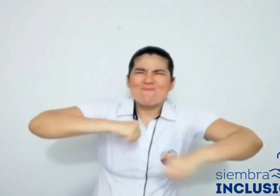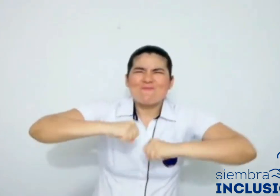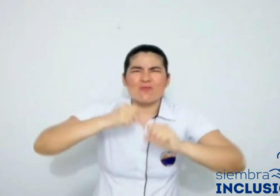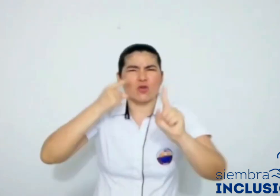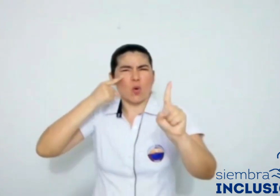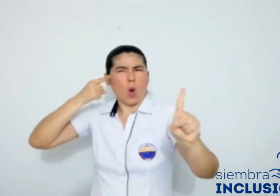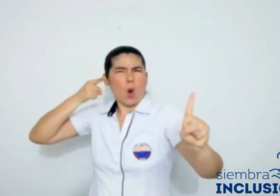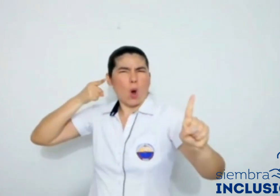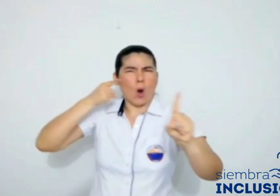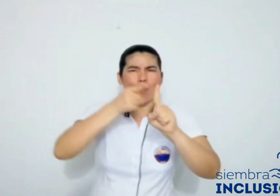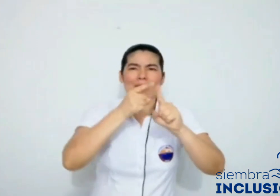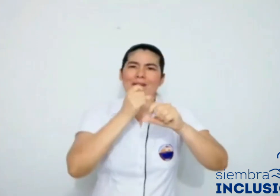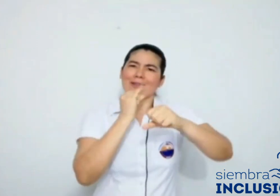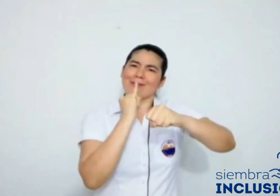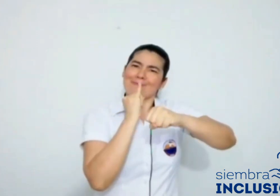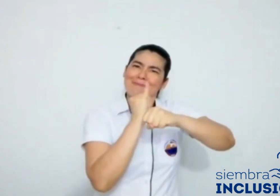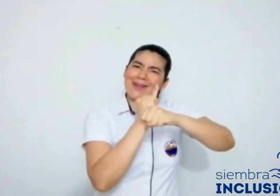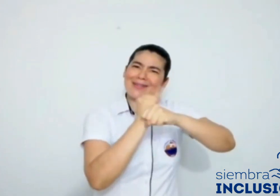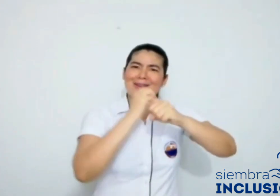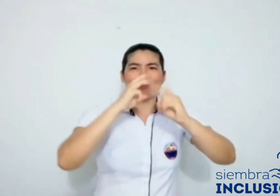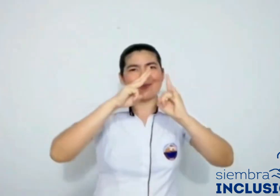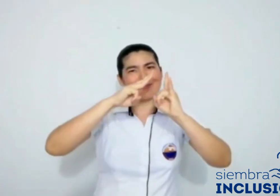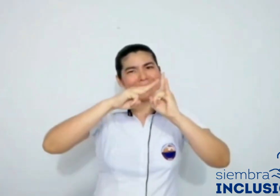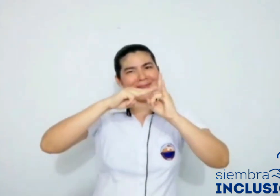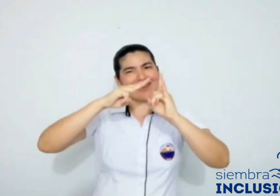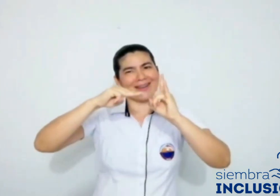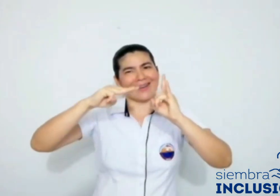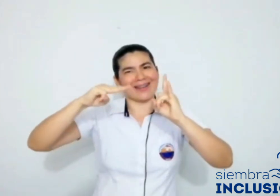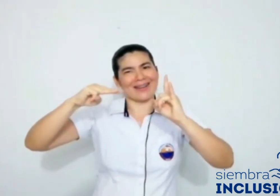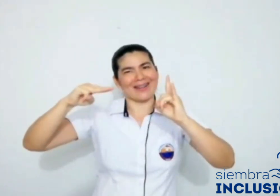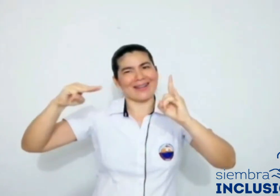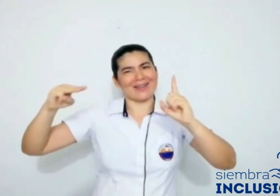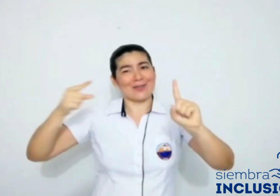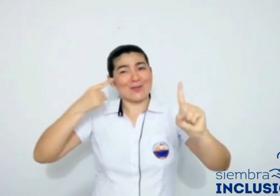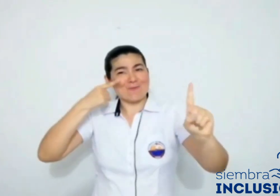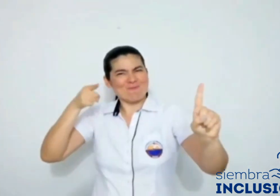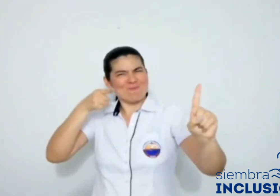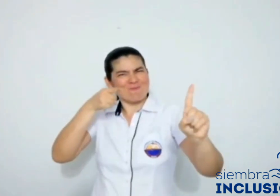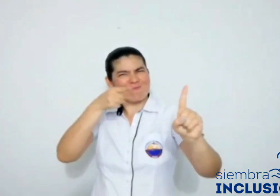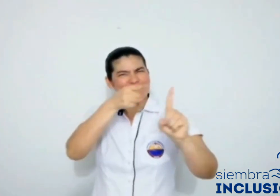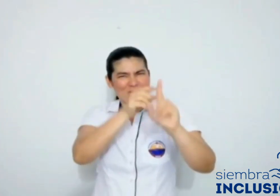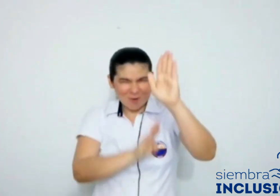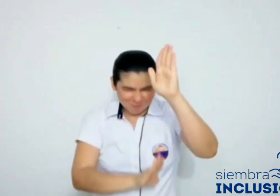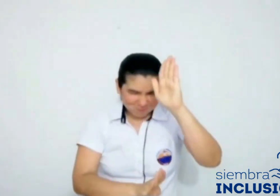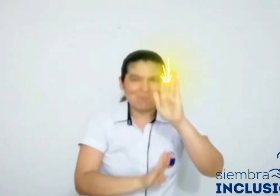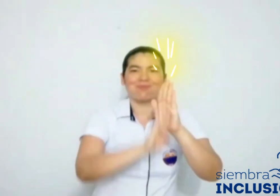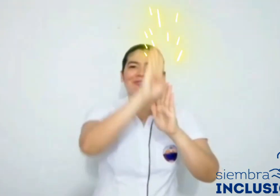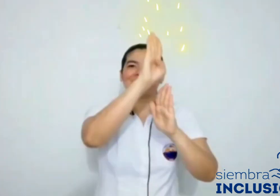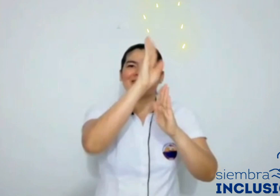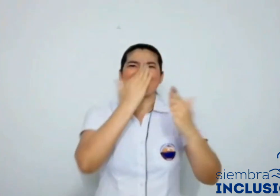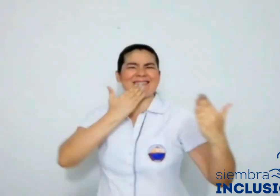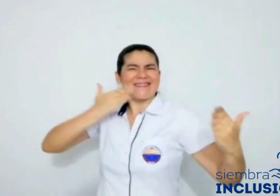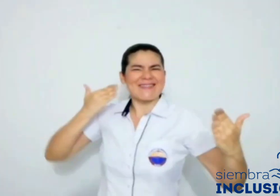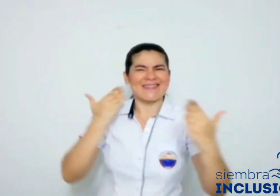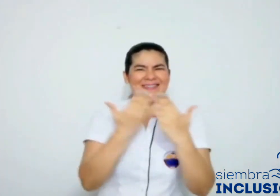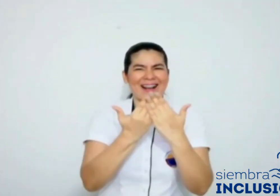disposición en cada uno de los procesos institucionales, buscando siempre la excelencia y nuevas rutas para